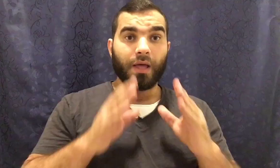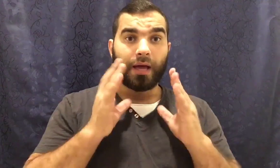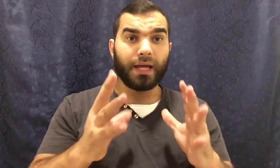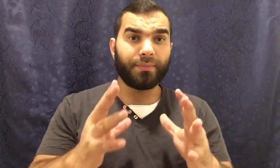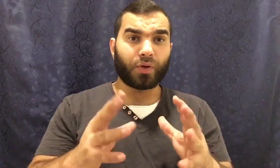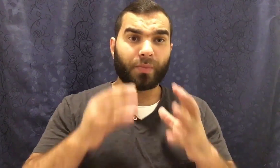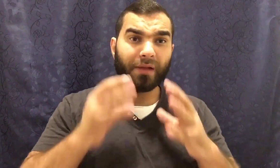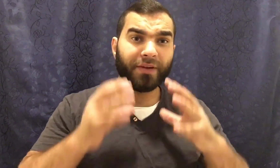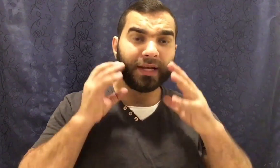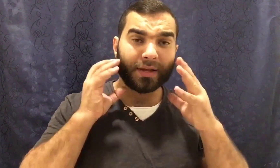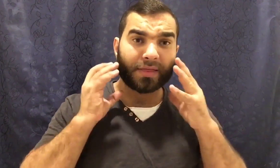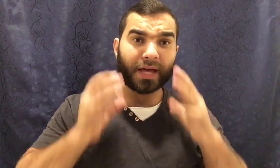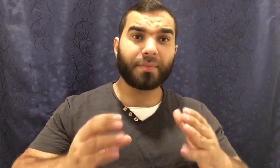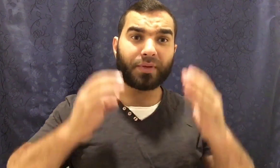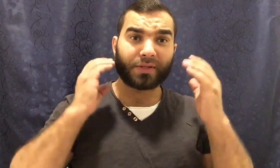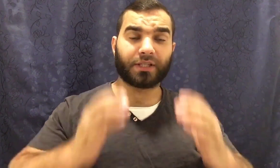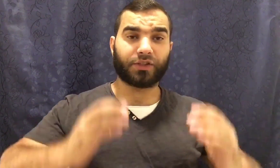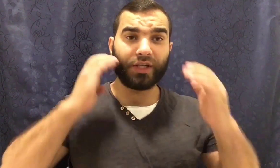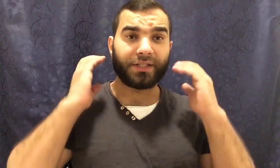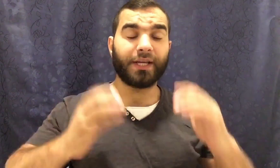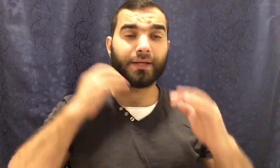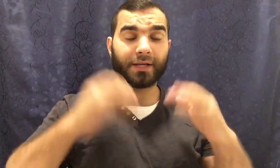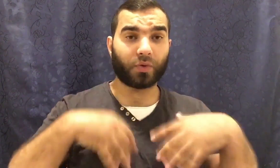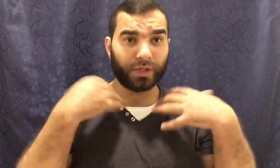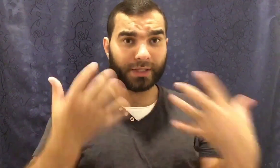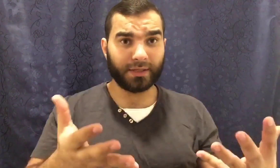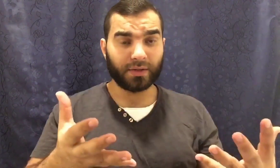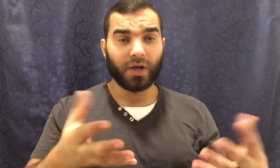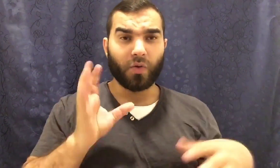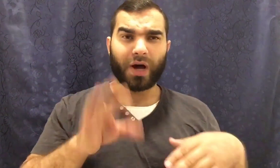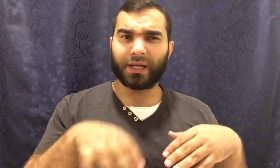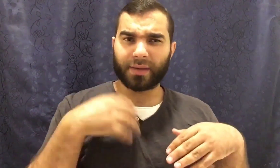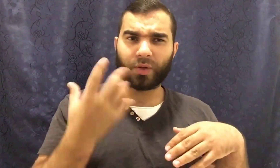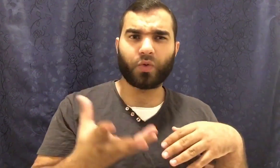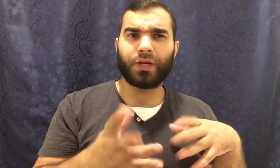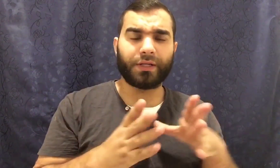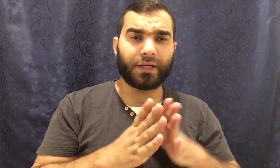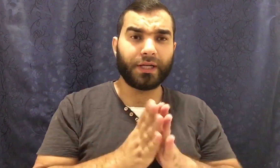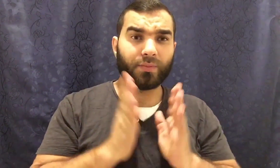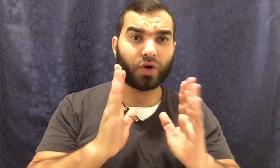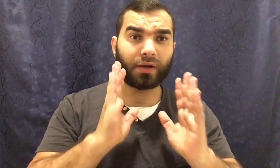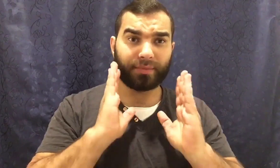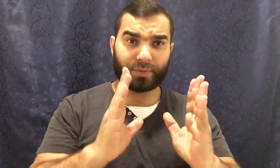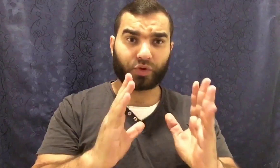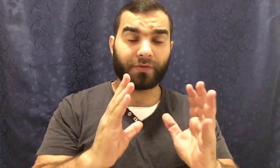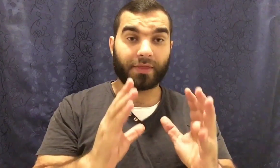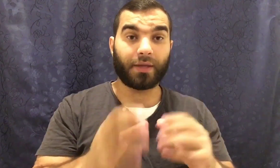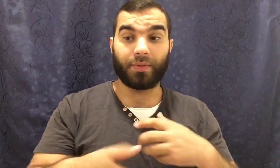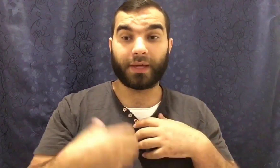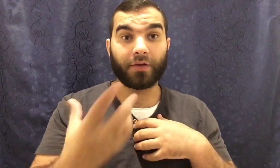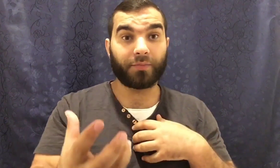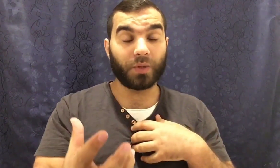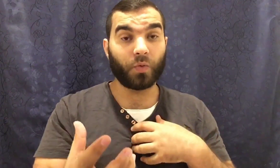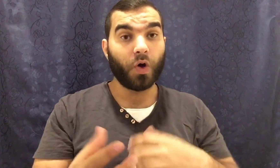اهلا بكم هل فعلا الذئاب بتستطيع ان هي تاكل الجن وهل كما نقول ان الجن مجرد ما بيشوف الذئب بيخاف منه